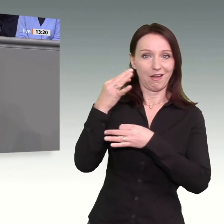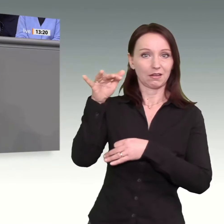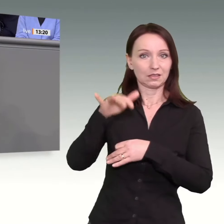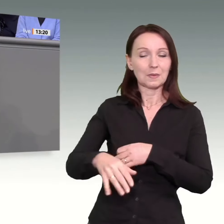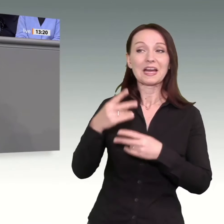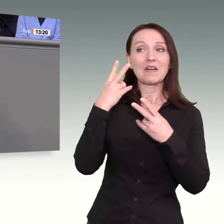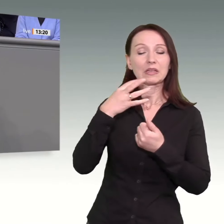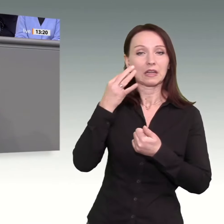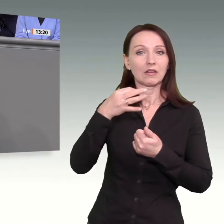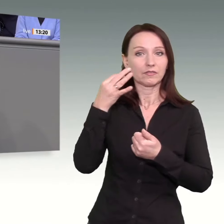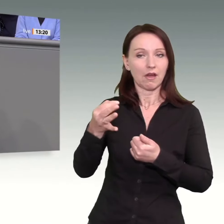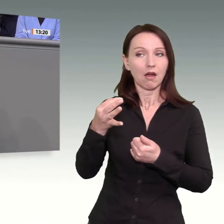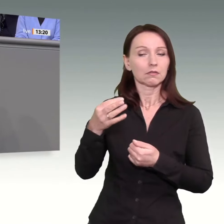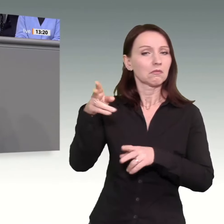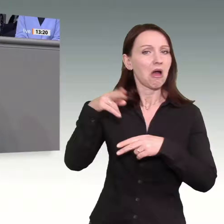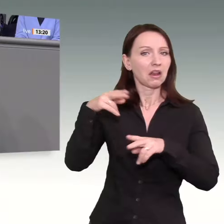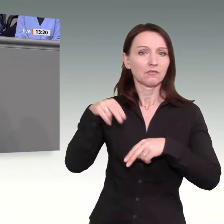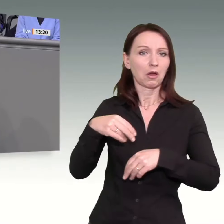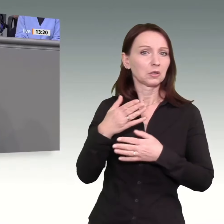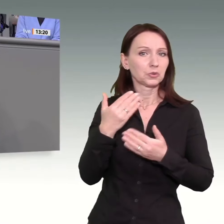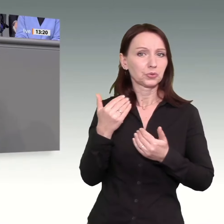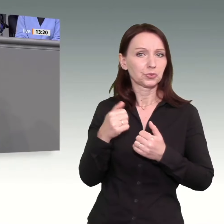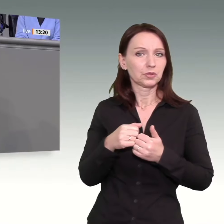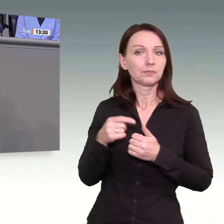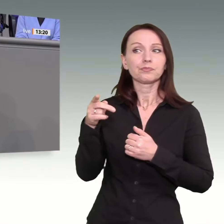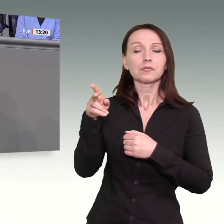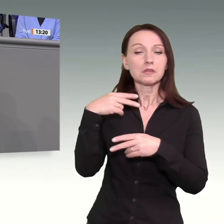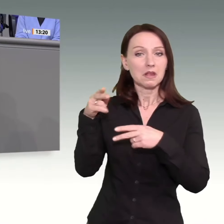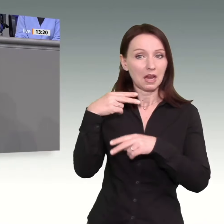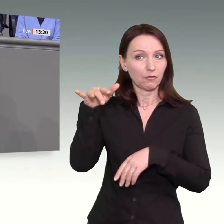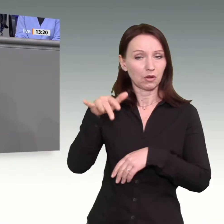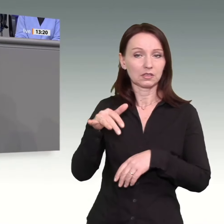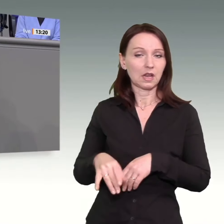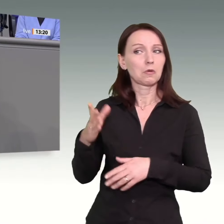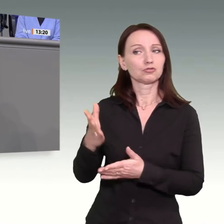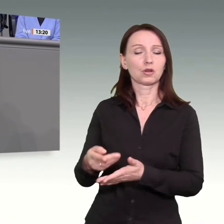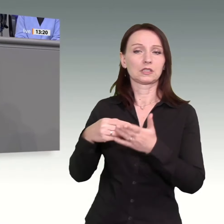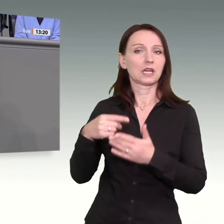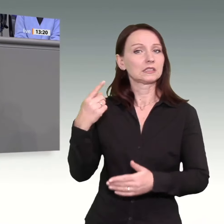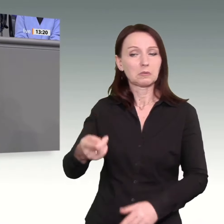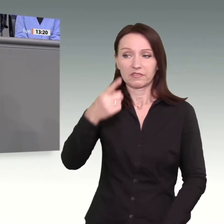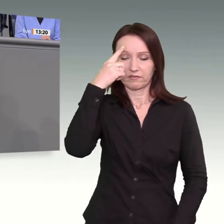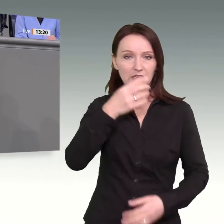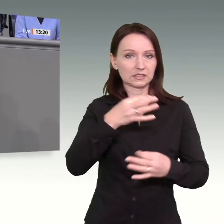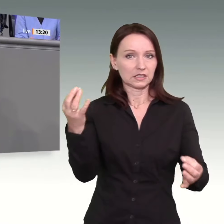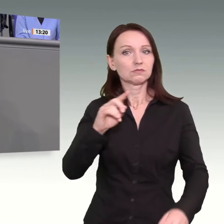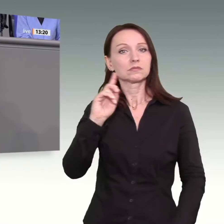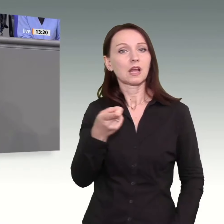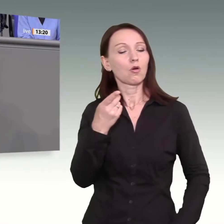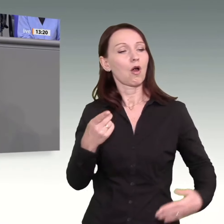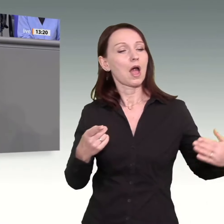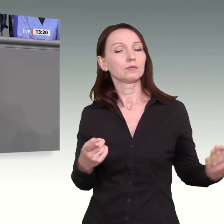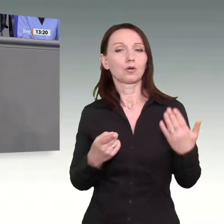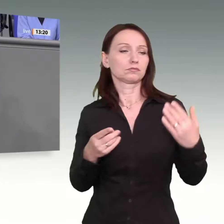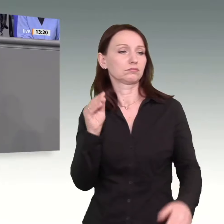Fragestellungen. Die Antworten, die kommen, sind Ausdruck von blanker Unwissenheit, von Ignoranz gegenüber der Opposition